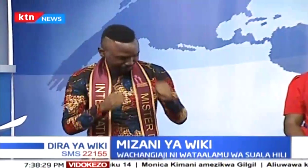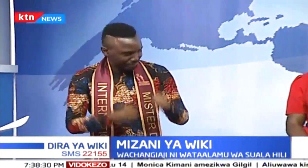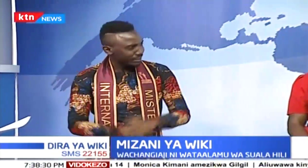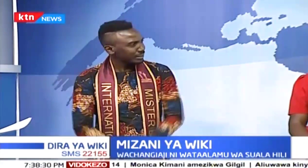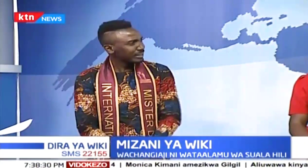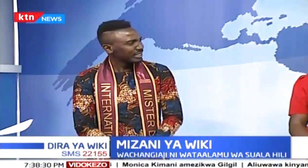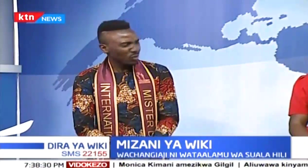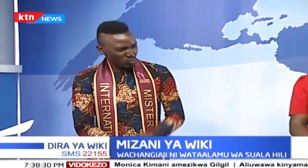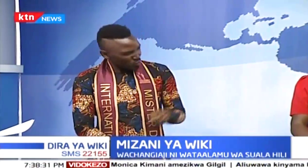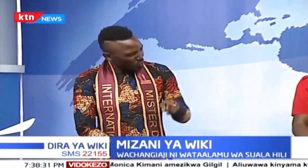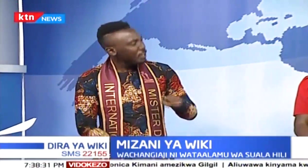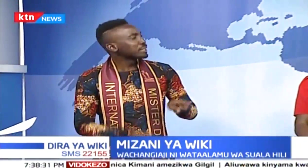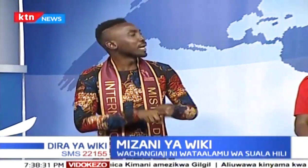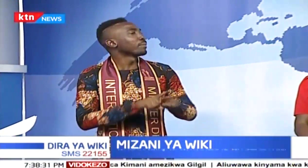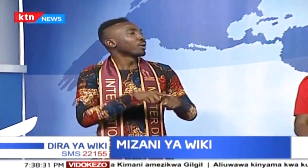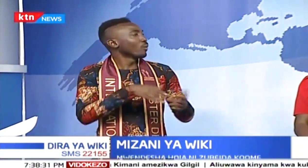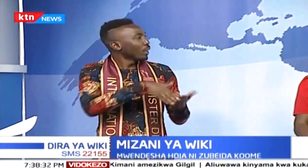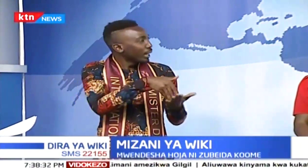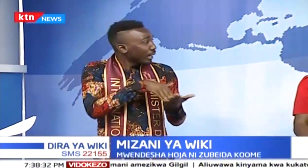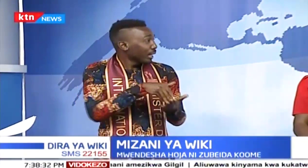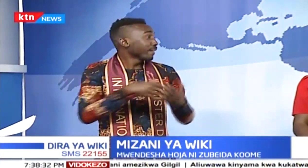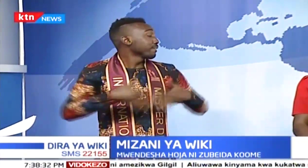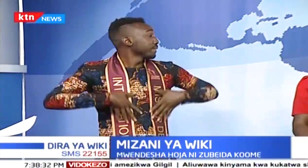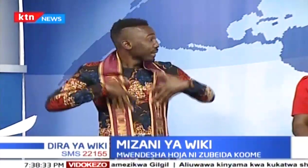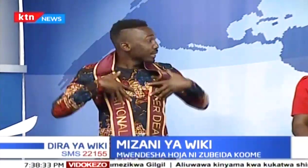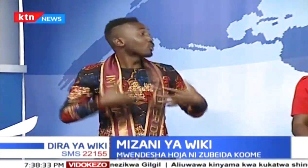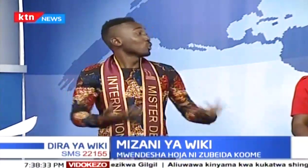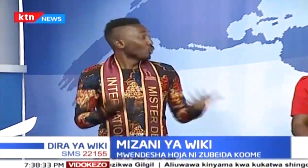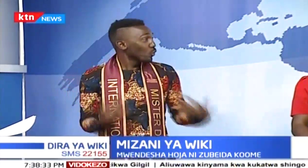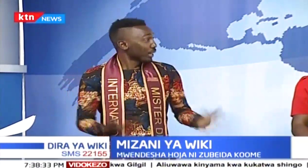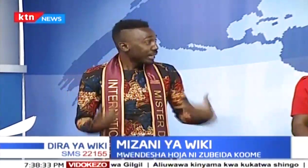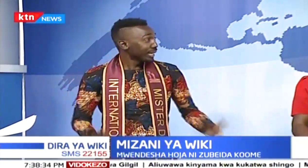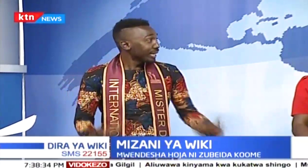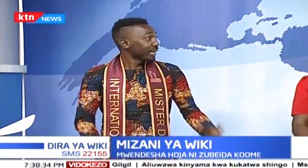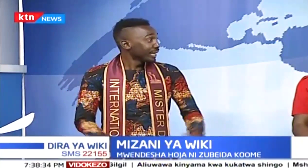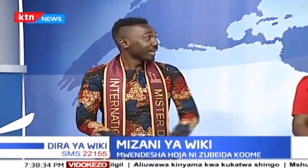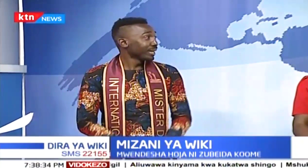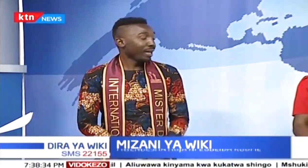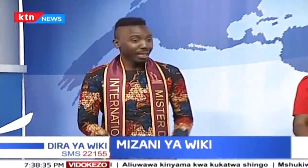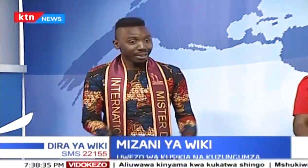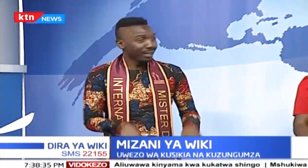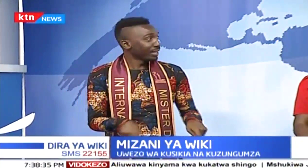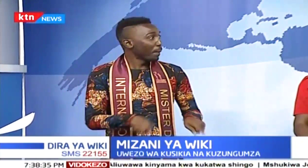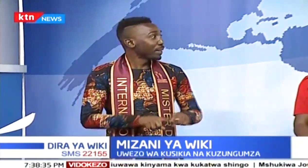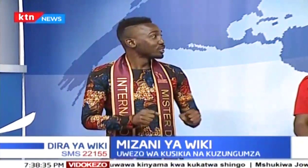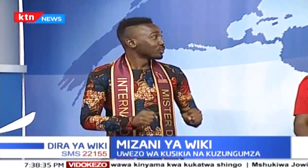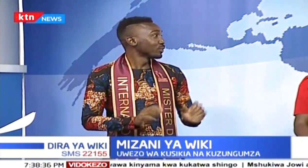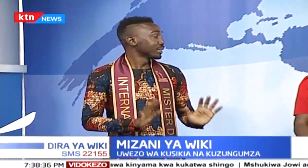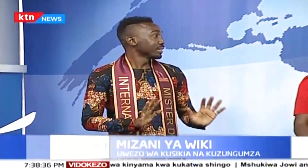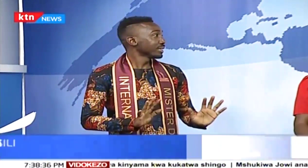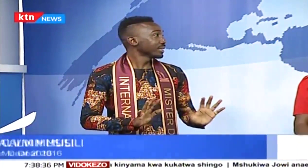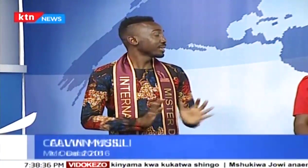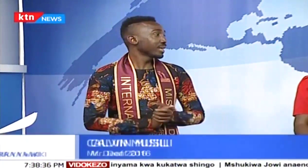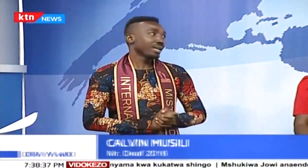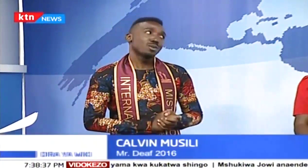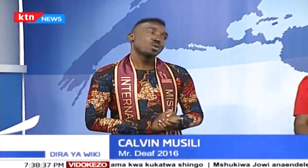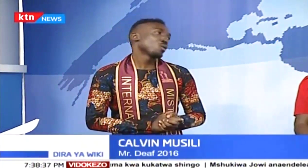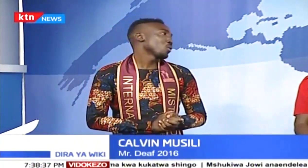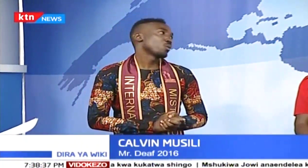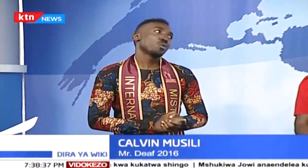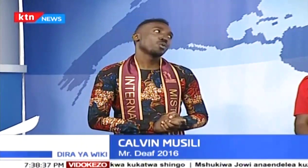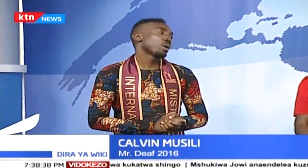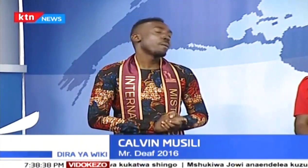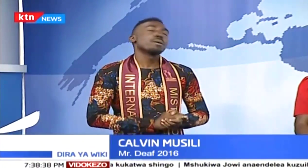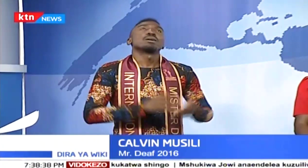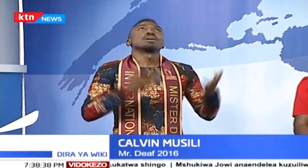Nilikuwa na furaha, na singe amini kwa mbani mshindi. Kwa sababu, nilisikia kama, ni kama nita sinzia. Kwa